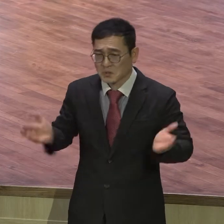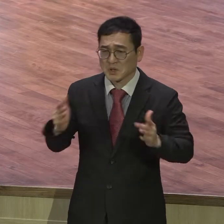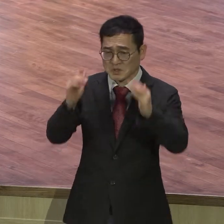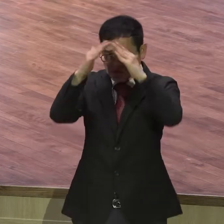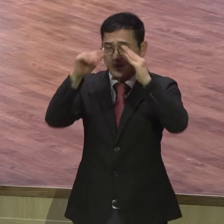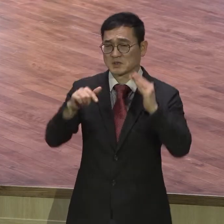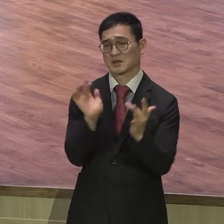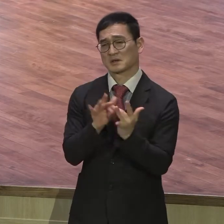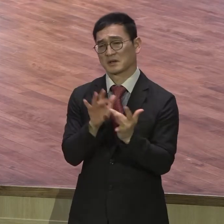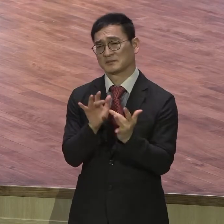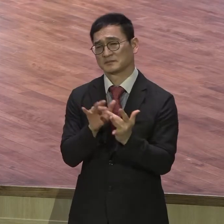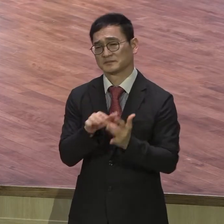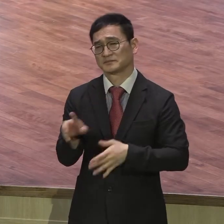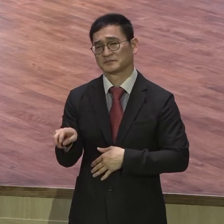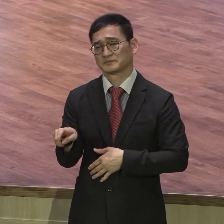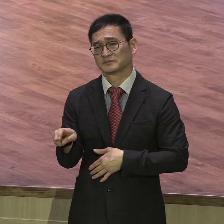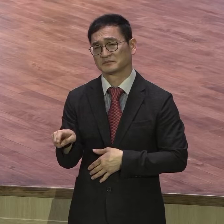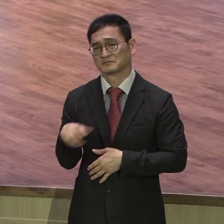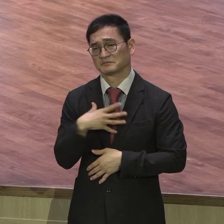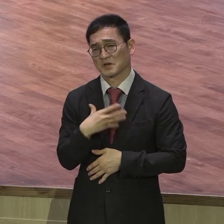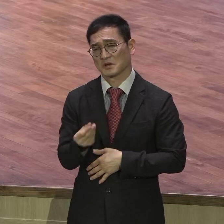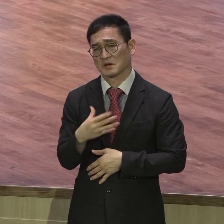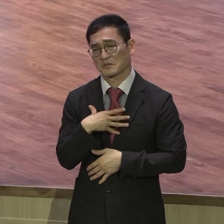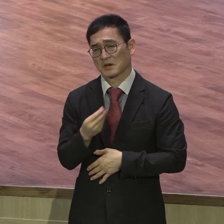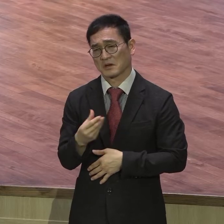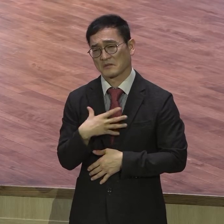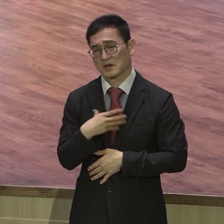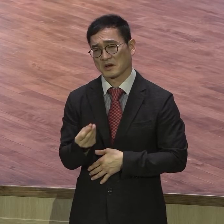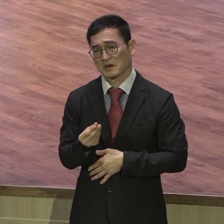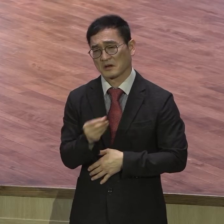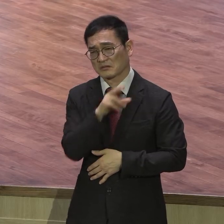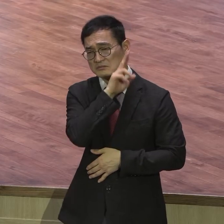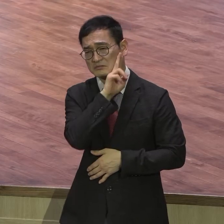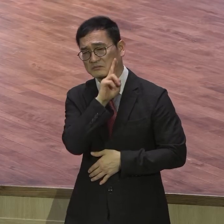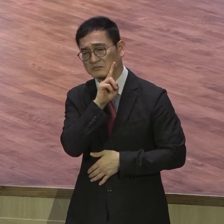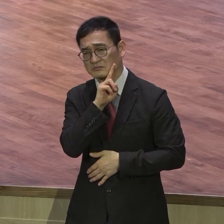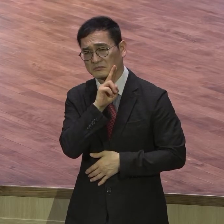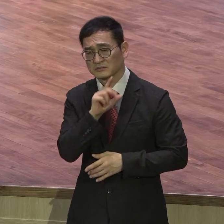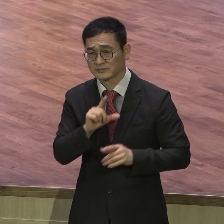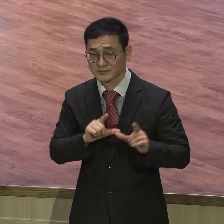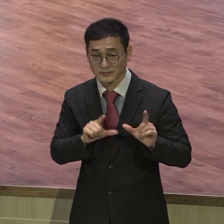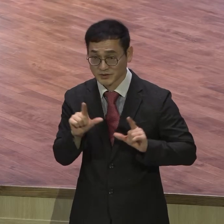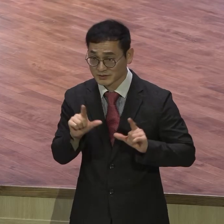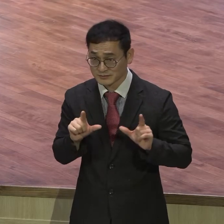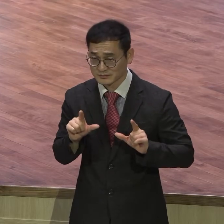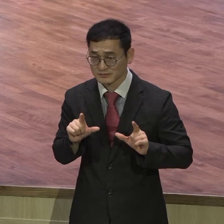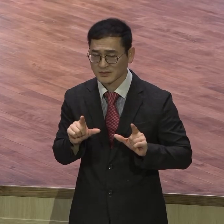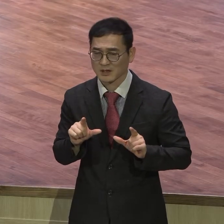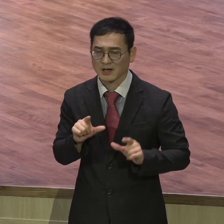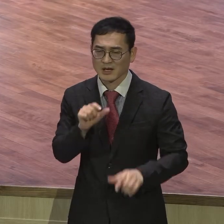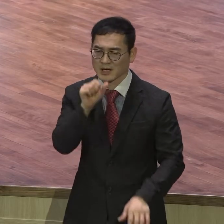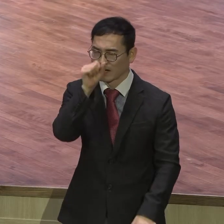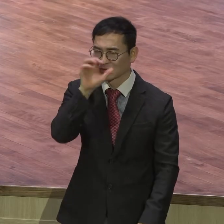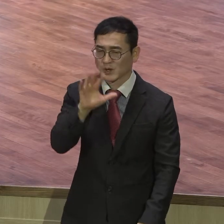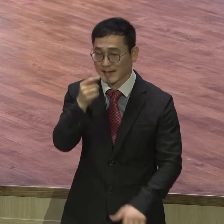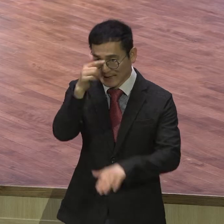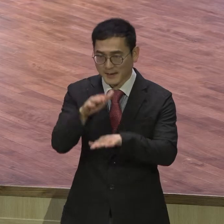당연한 것처럼 이렇게 아주 잘못된 습관이거든요 이게 지금 하나님 전하고 예배해야 되는데 눈물로